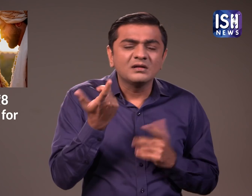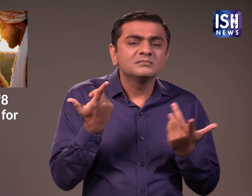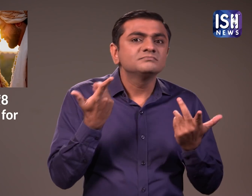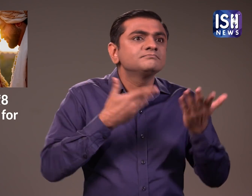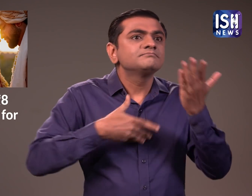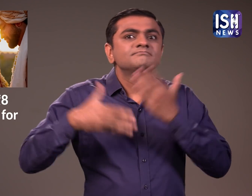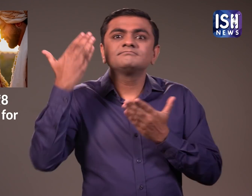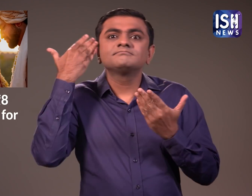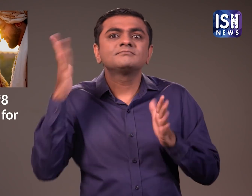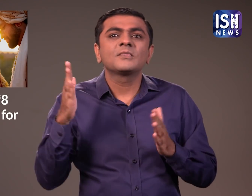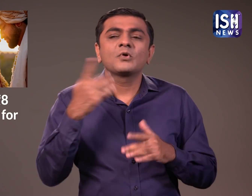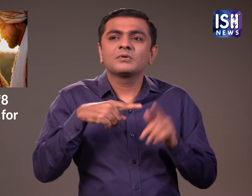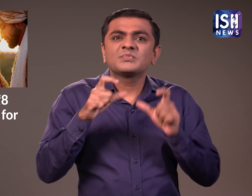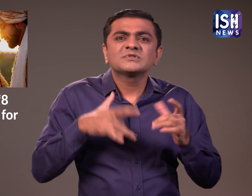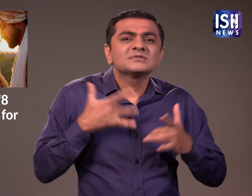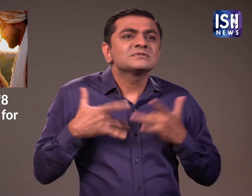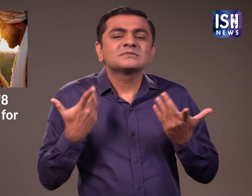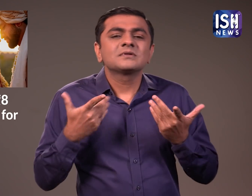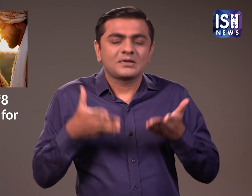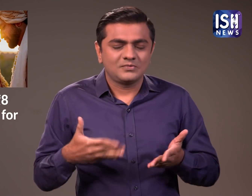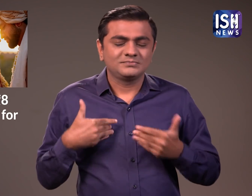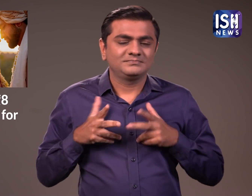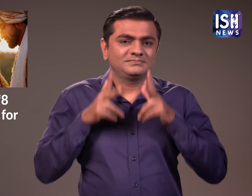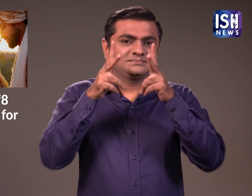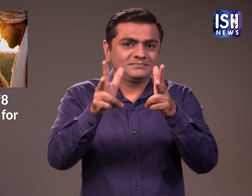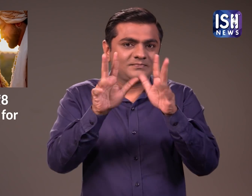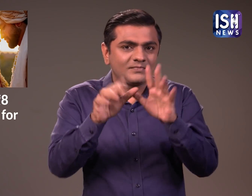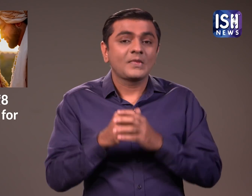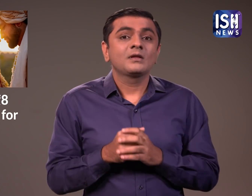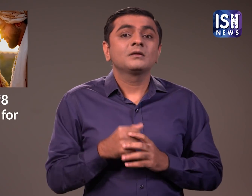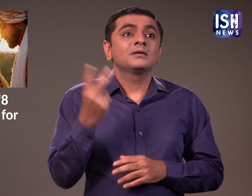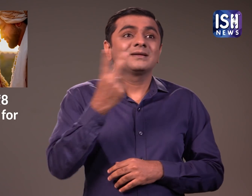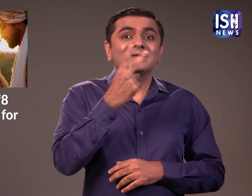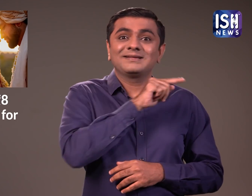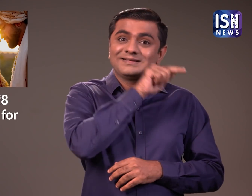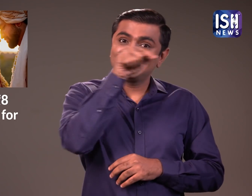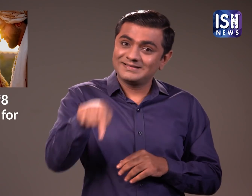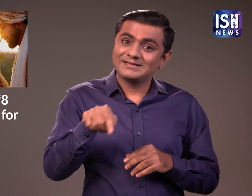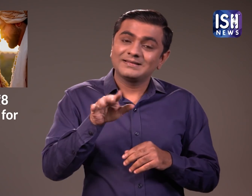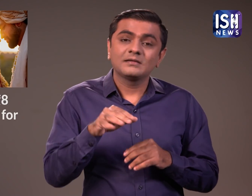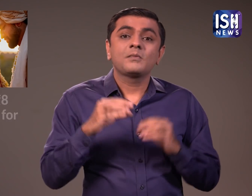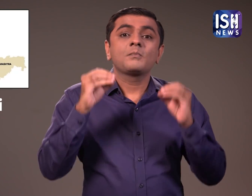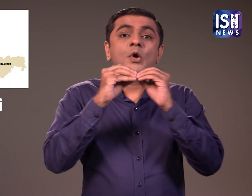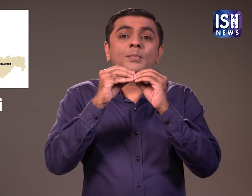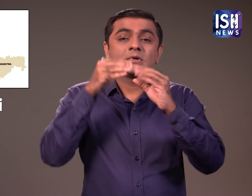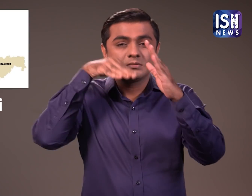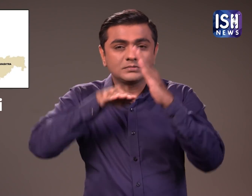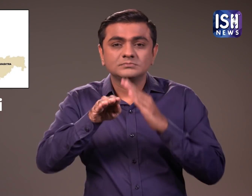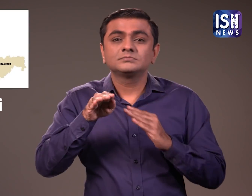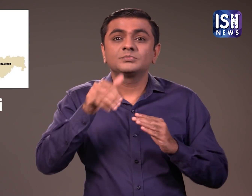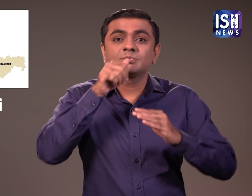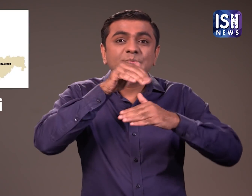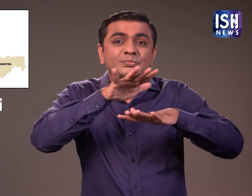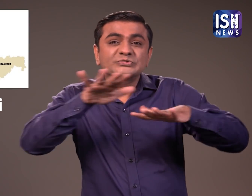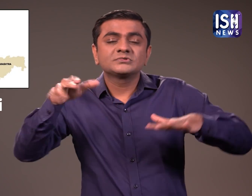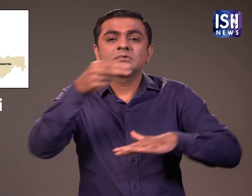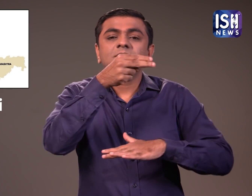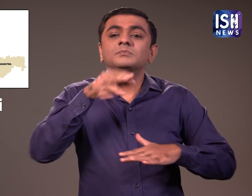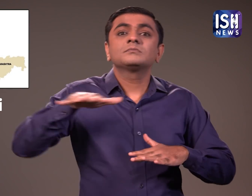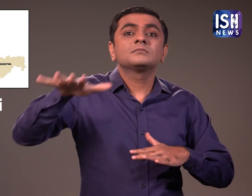है जोड़ा नया गर खरीदेगा या किरायप पर लेगा मैं बताता हूँ विकी कॉशन और कत्रीना कैफ जुहू मुंबई में अपने आवाज